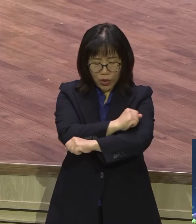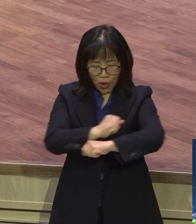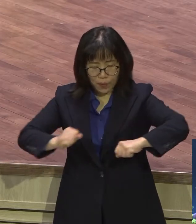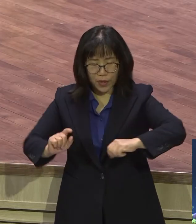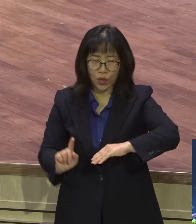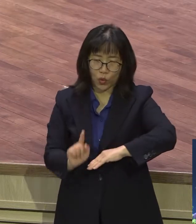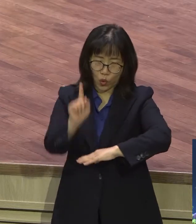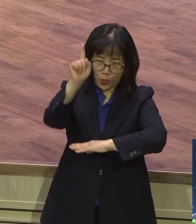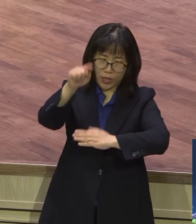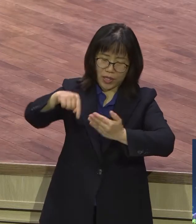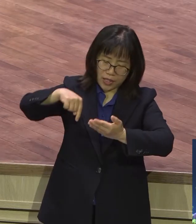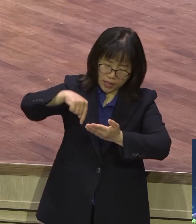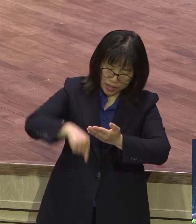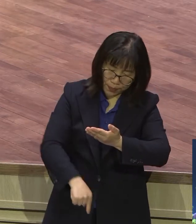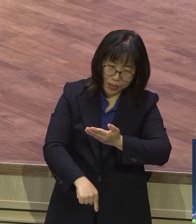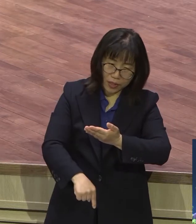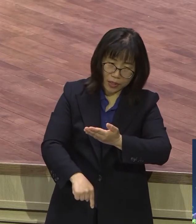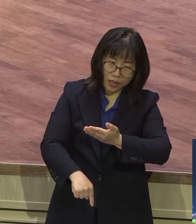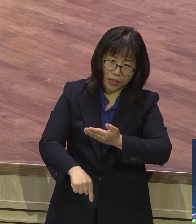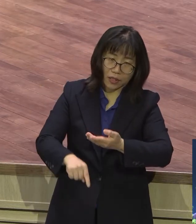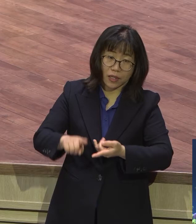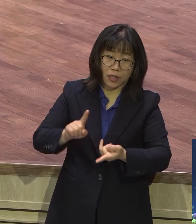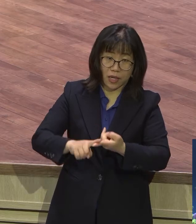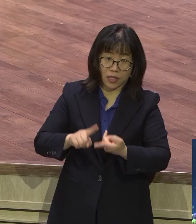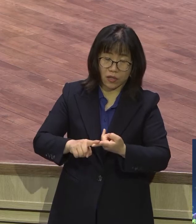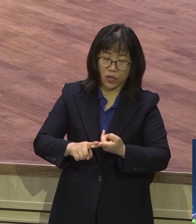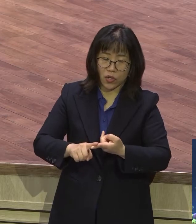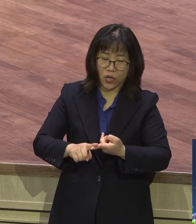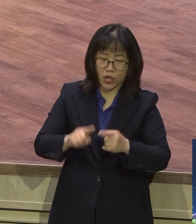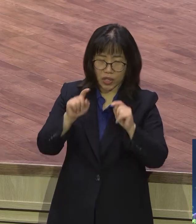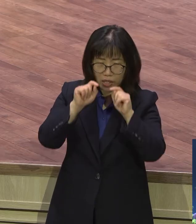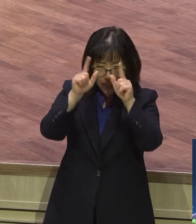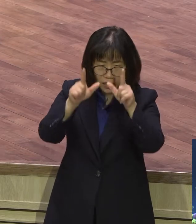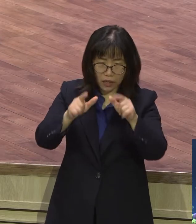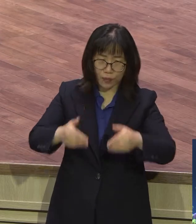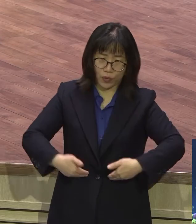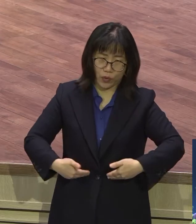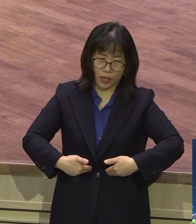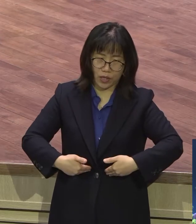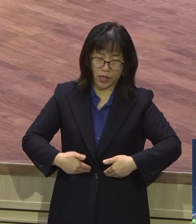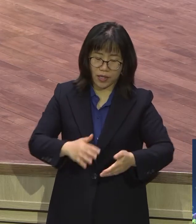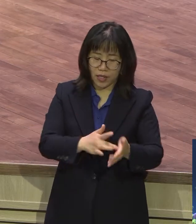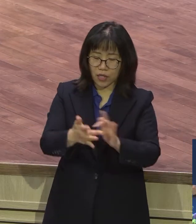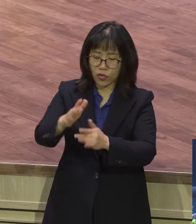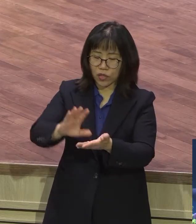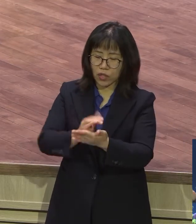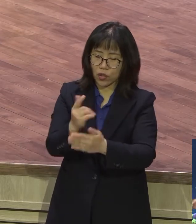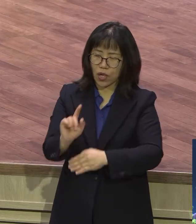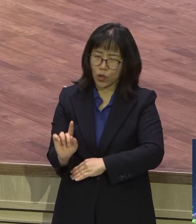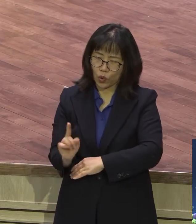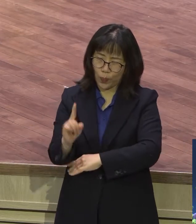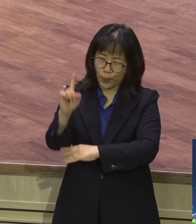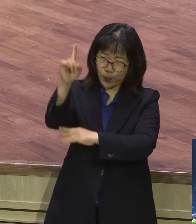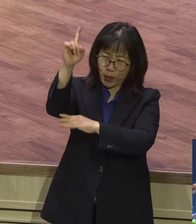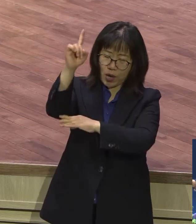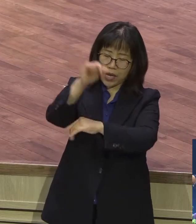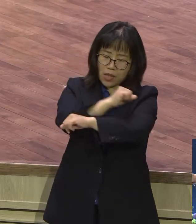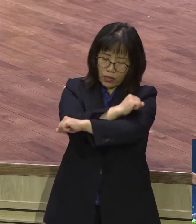높이를 알아라 얼마나 높고 크고 넓은지 그 긴지